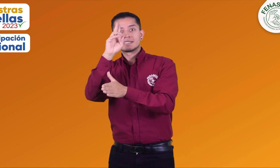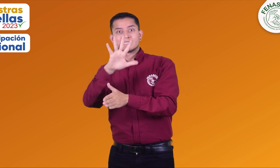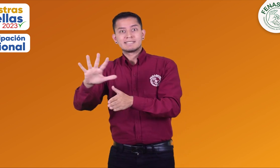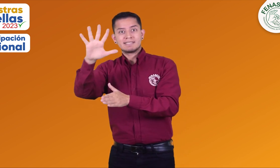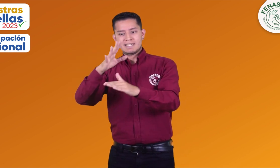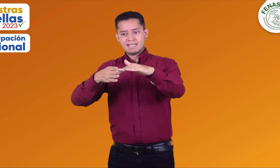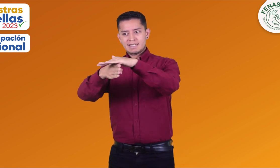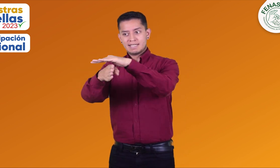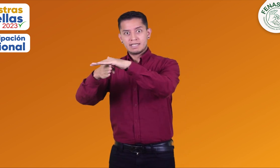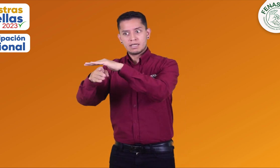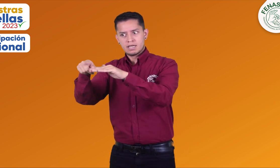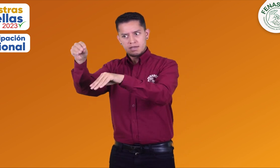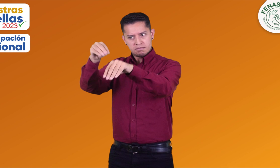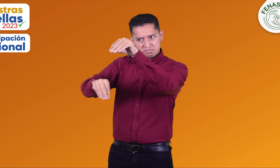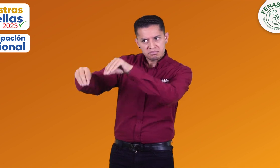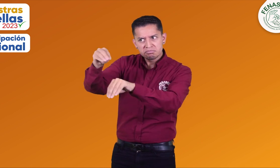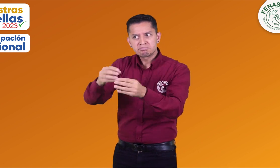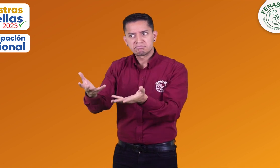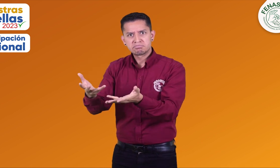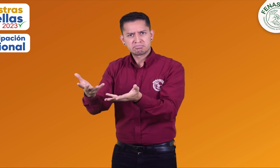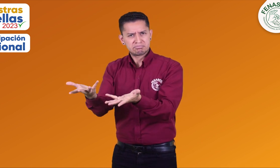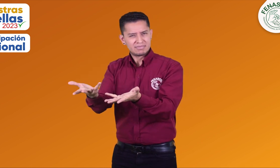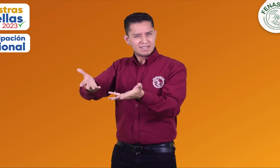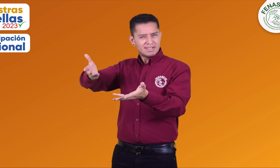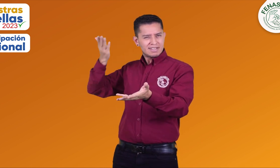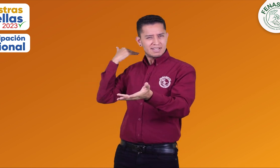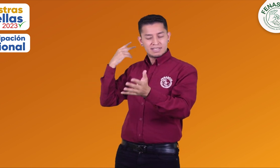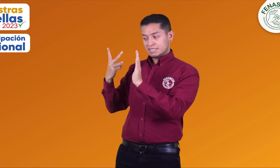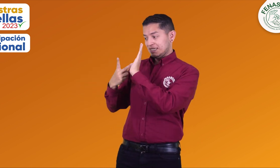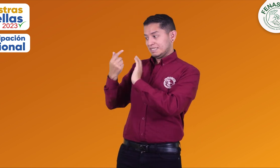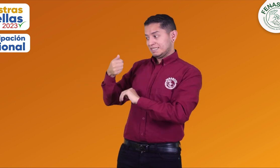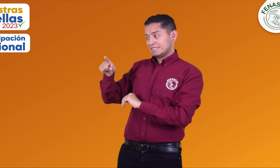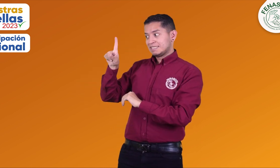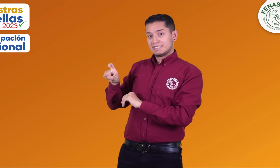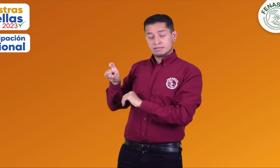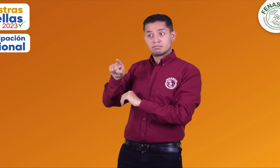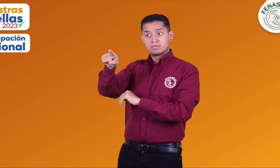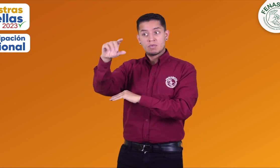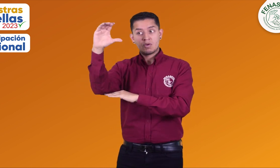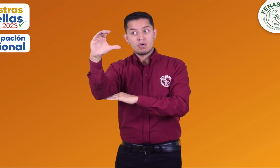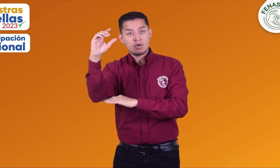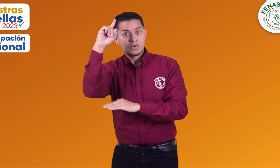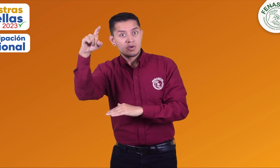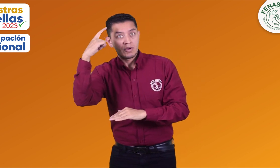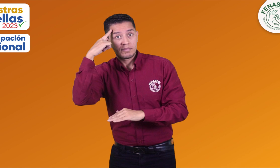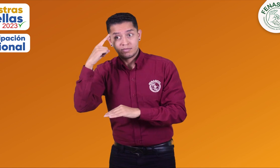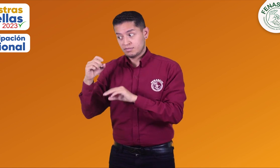Nacional de Accesibilidad, que hace parte de las recomendaciones dadas por la ONU al Gobierno Nacional